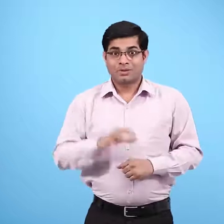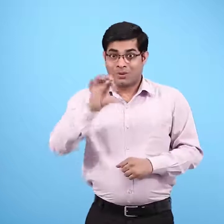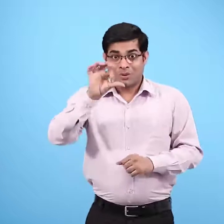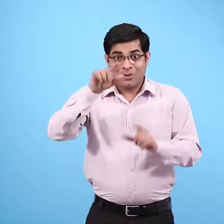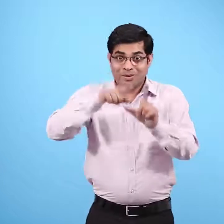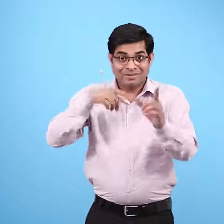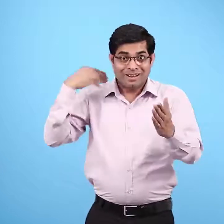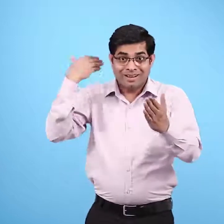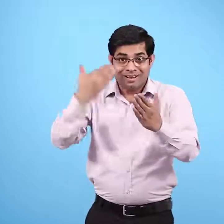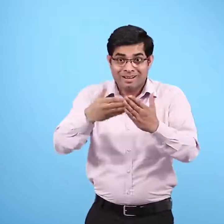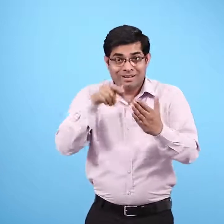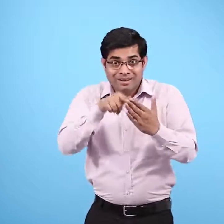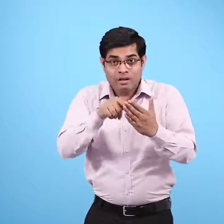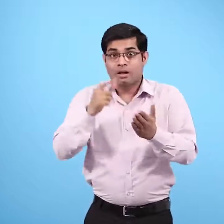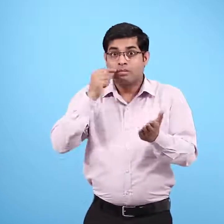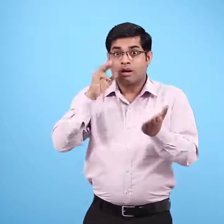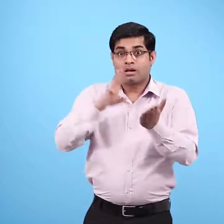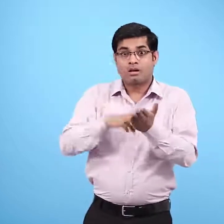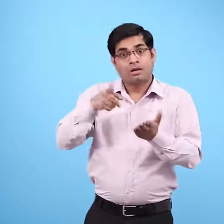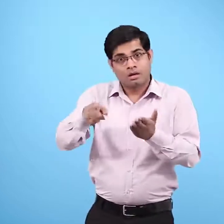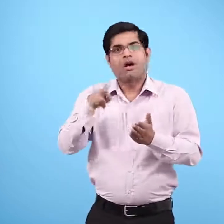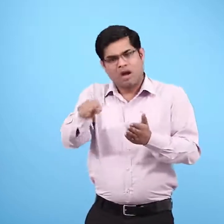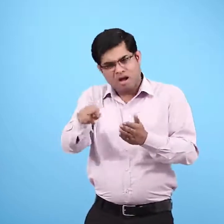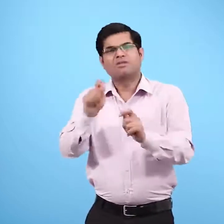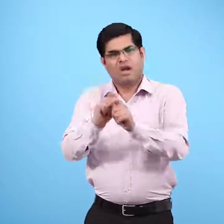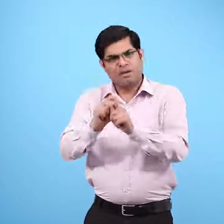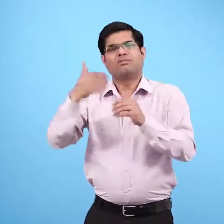इन नौ सालों में मार्टिन कुछ काम भी करते रहे